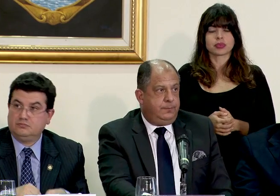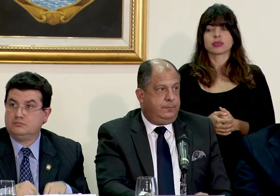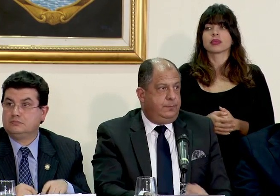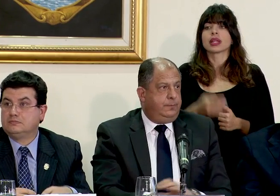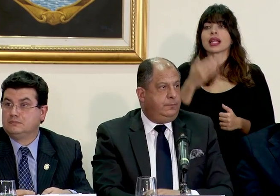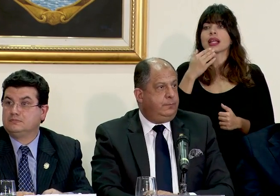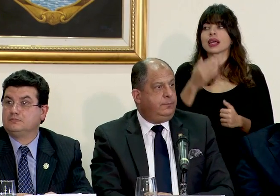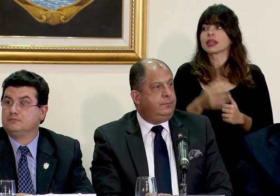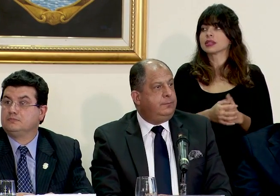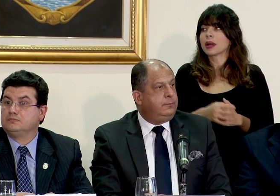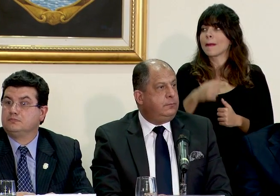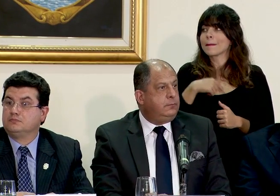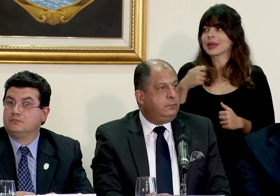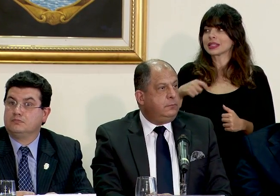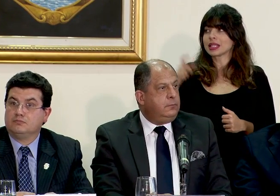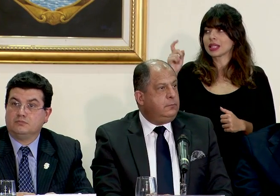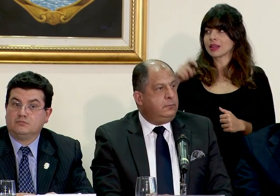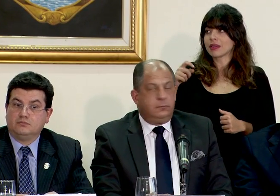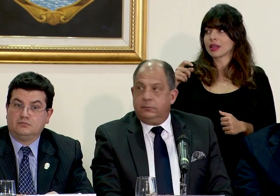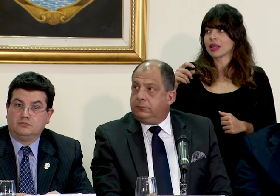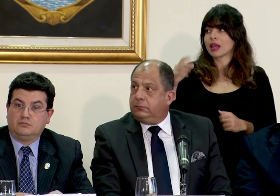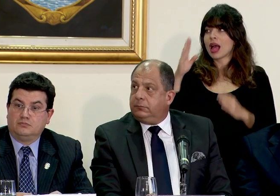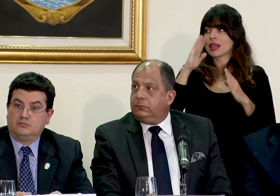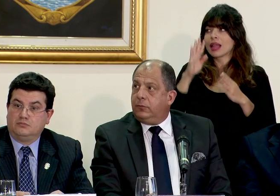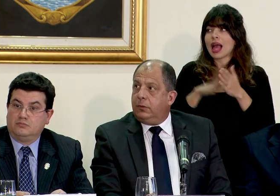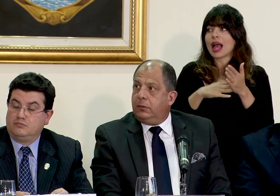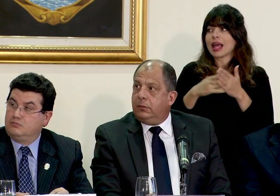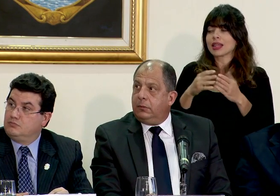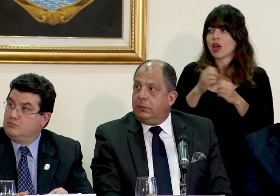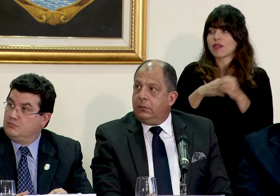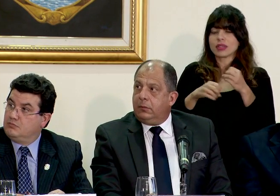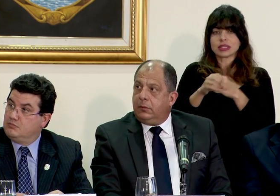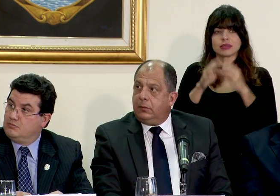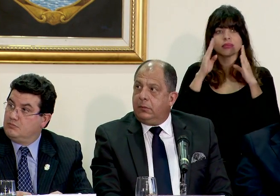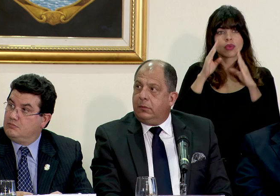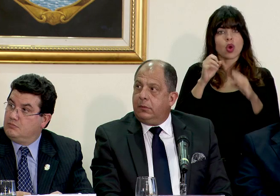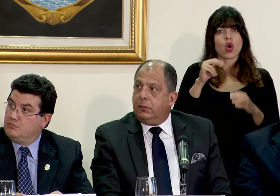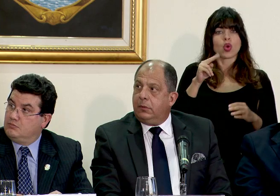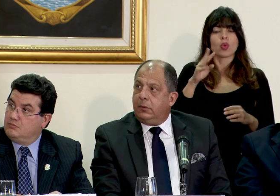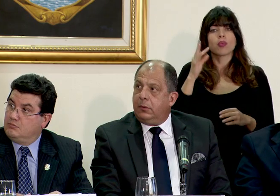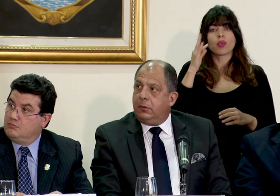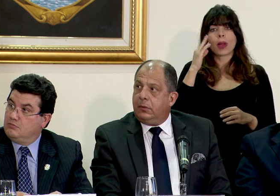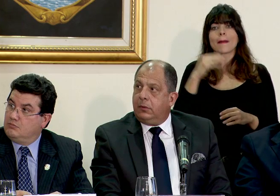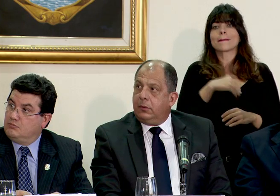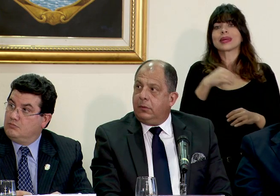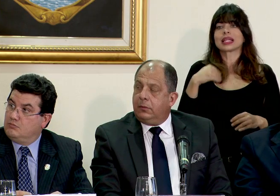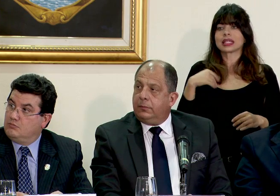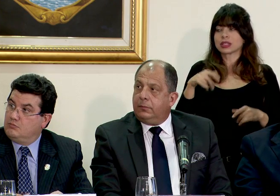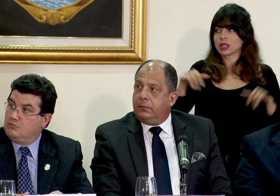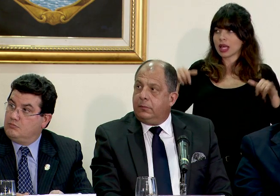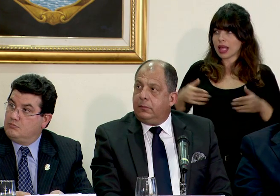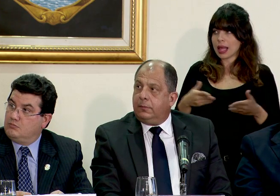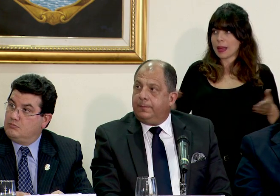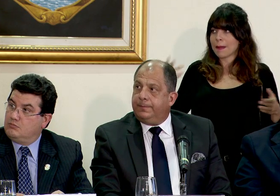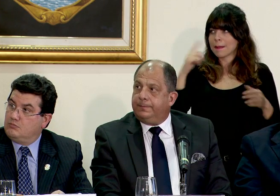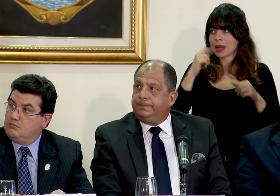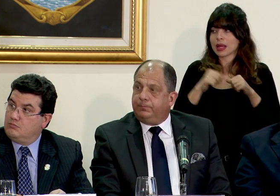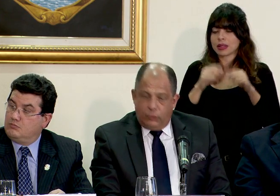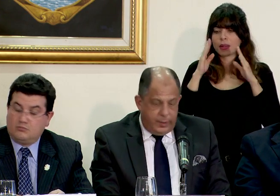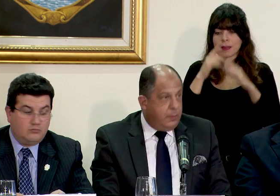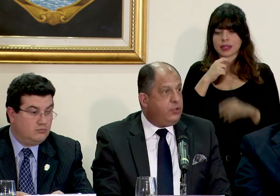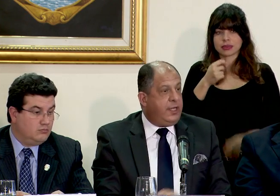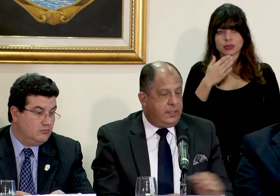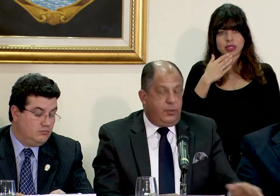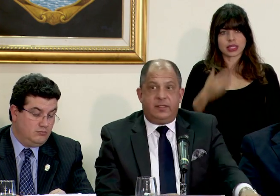agradecemos el presidente debe atender su agenda de despacho relacionado con ONU Mujeres los ministros permanecen aquí para la atención de